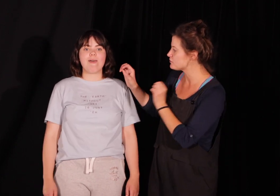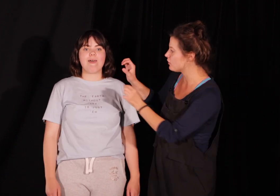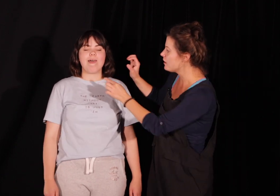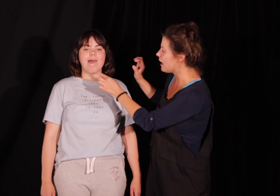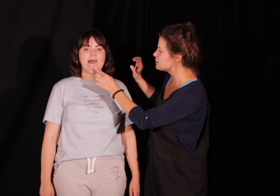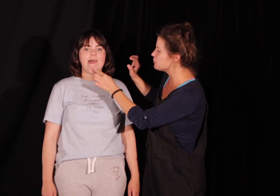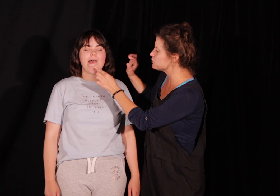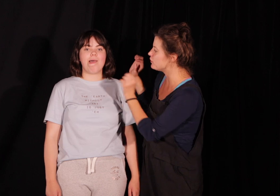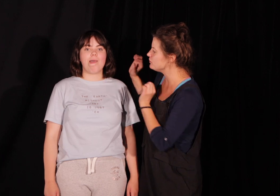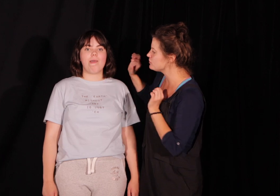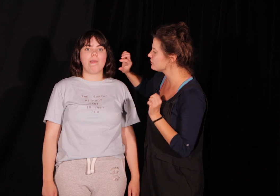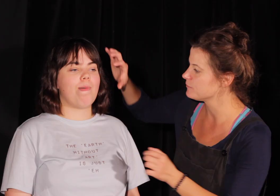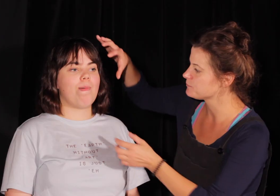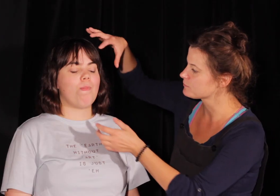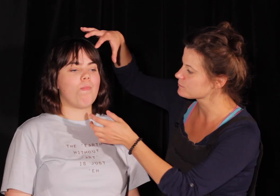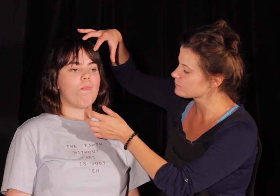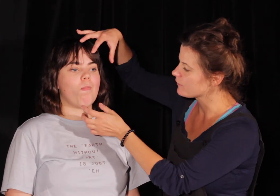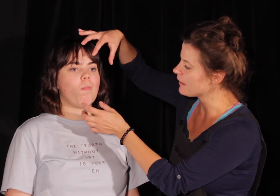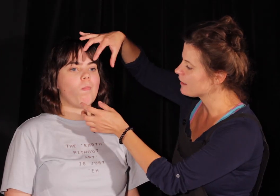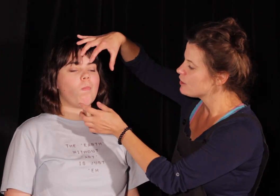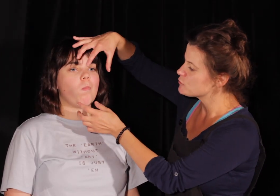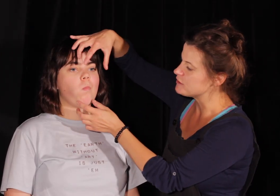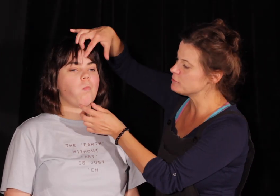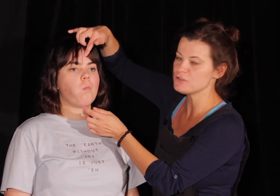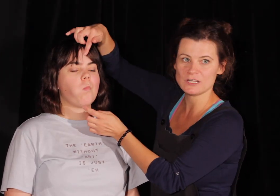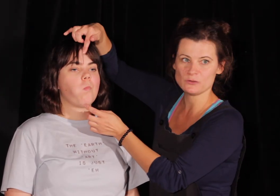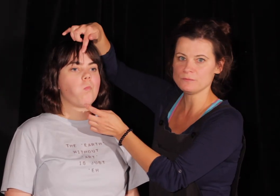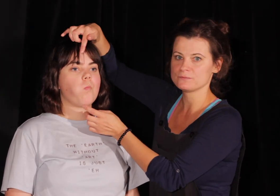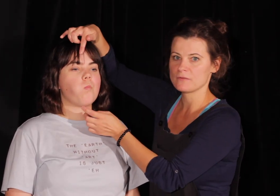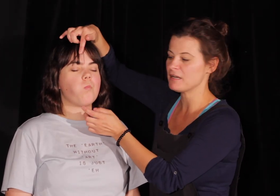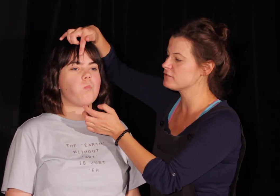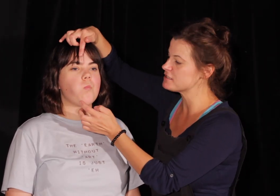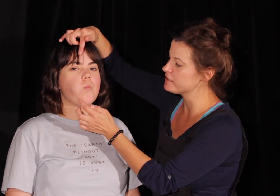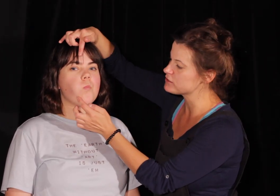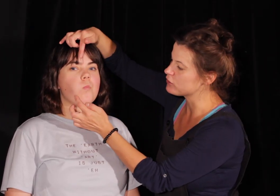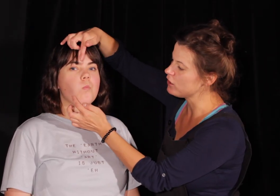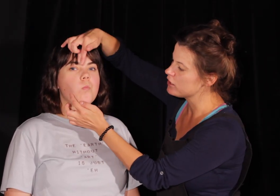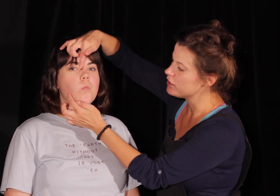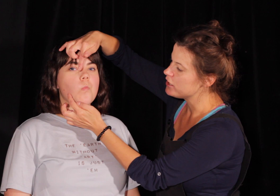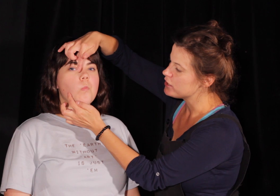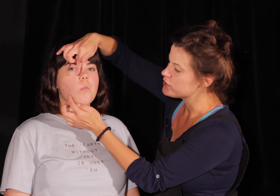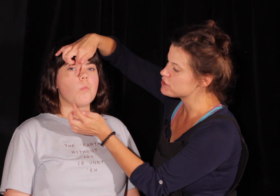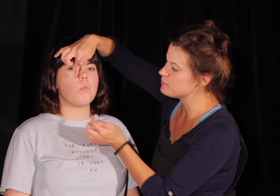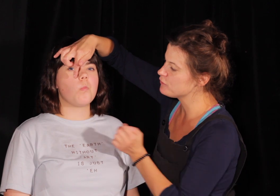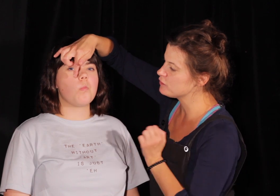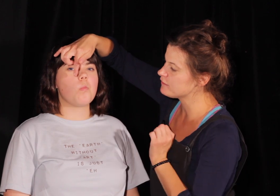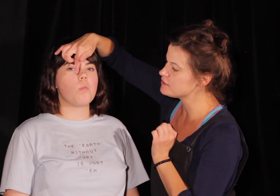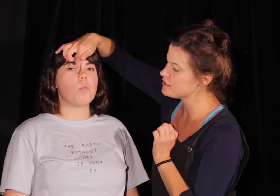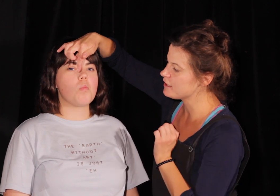to, a spróbuj zwolnić. Tak. Słuchajcie, w tym ćwiczeniu bardzo ważne jest to, żeby wykonywać je